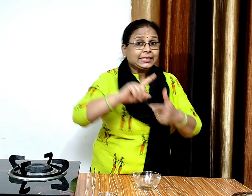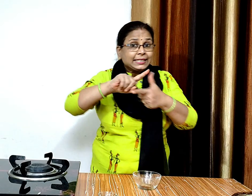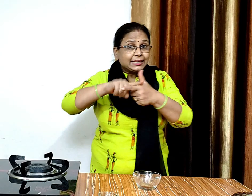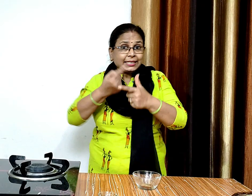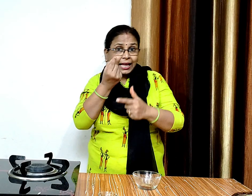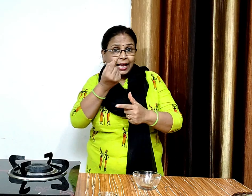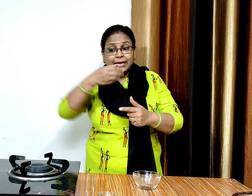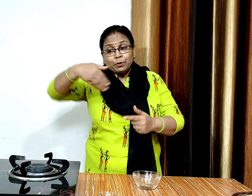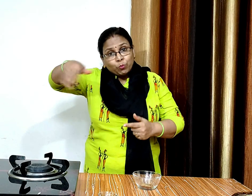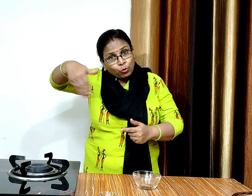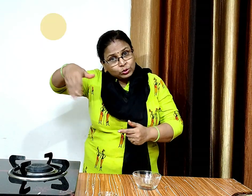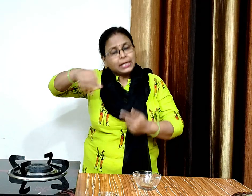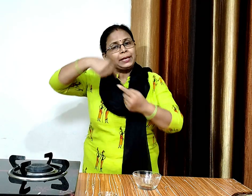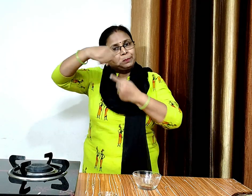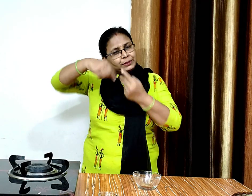एक चमच जीरा पाउडर